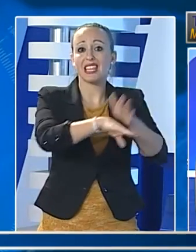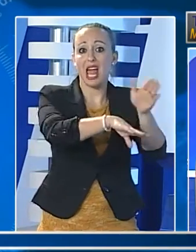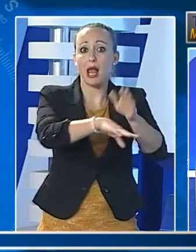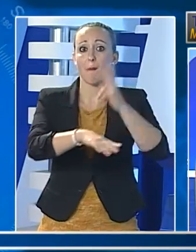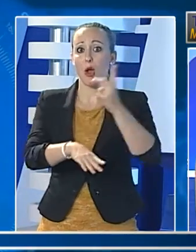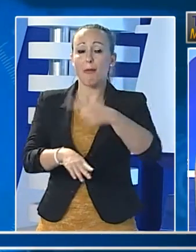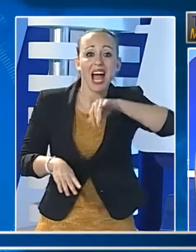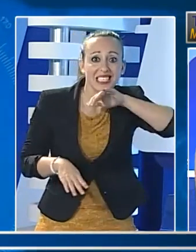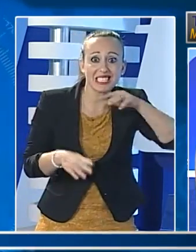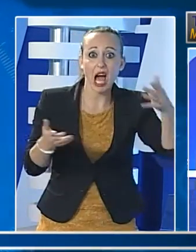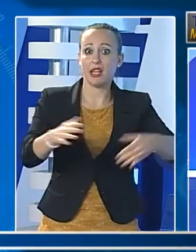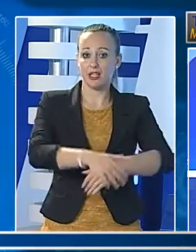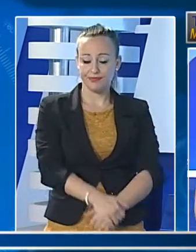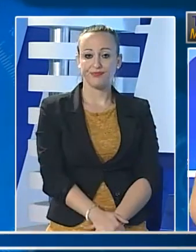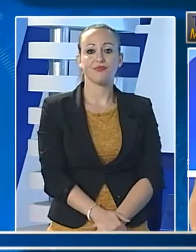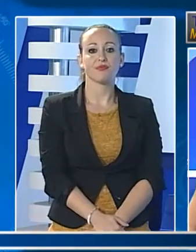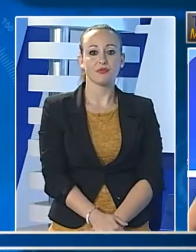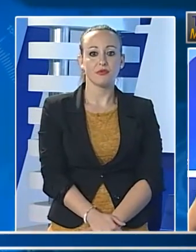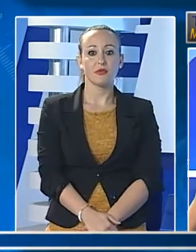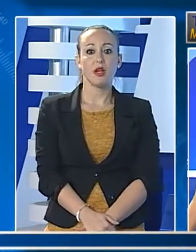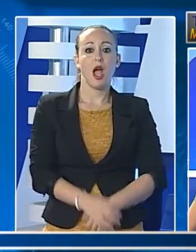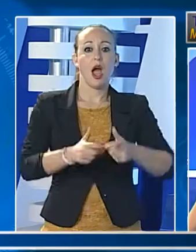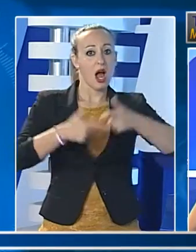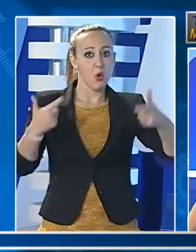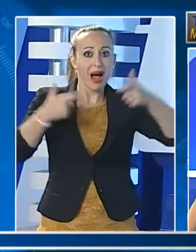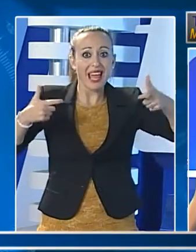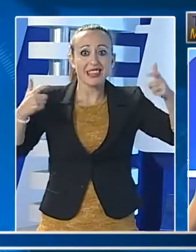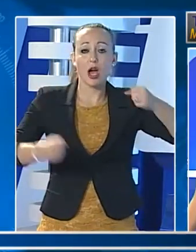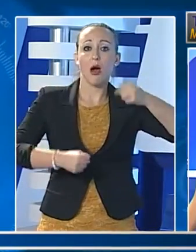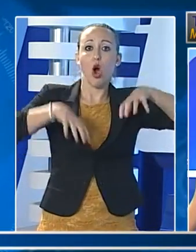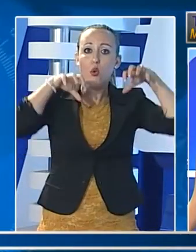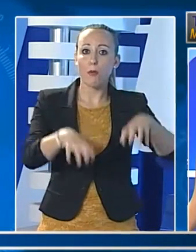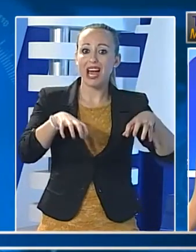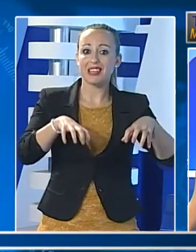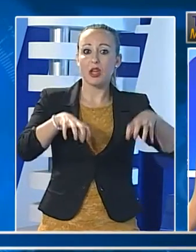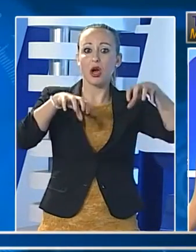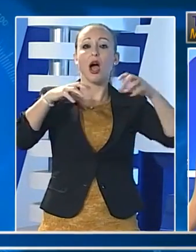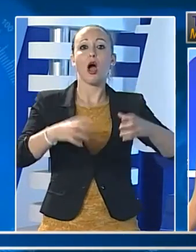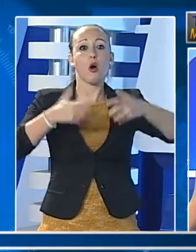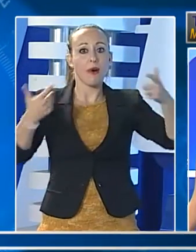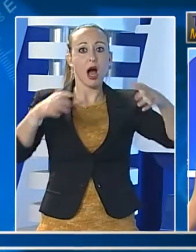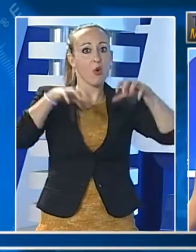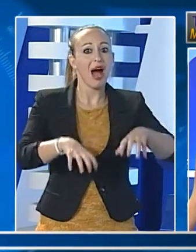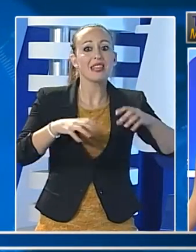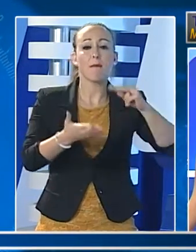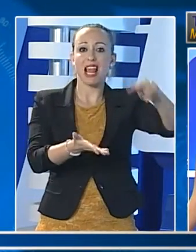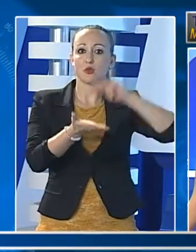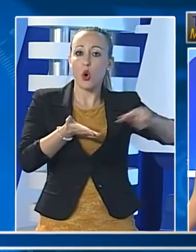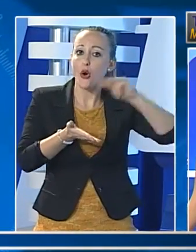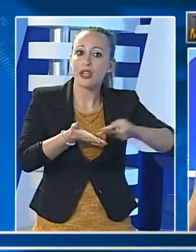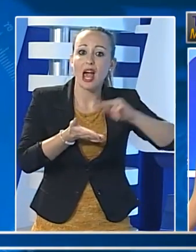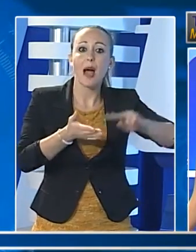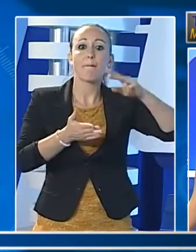al liceo scientifico Cannizzaro di ieri mattina, oggi è la volta dell'Istituto Tecnico Vittorio Emanuele III